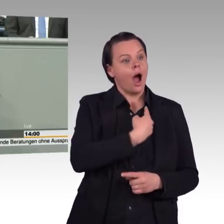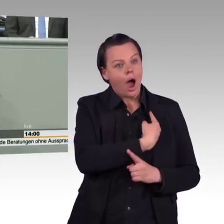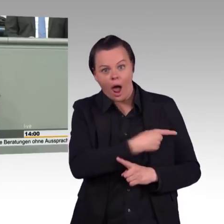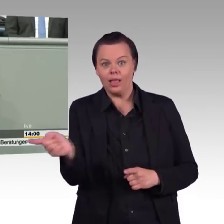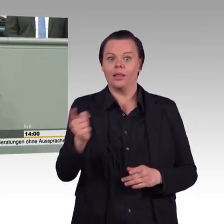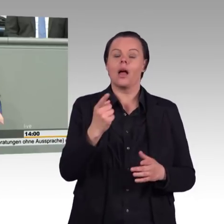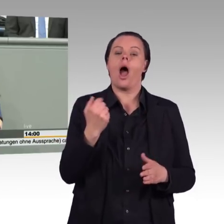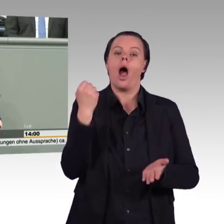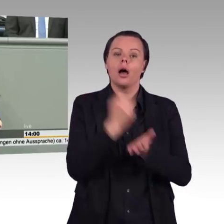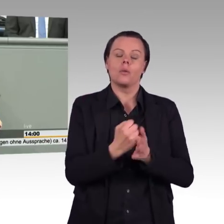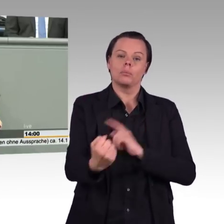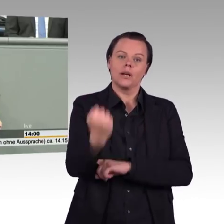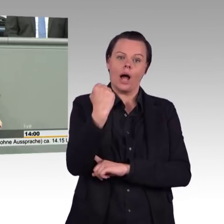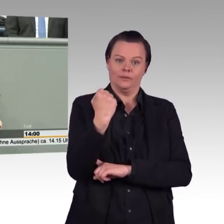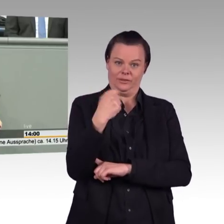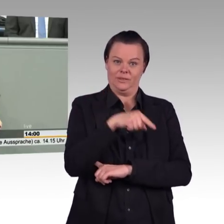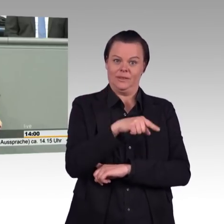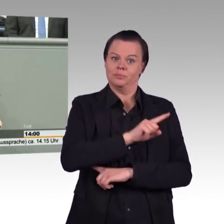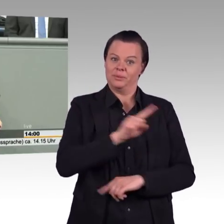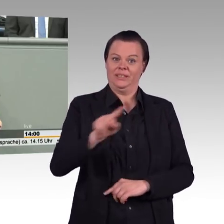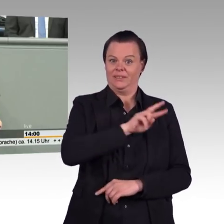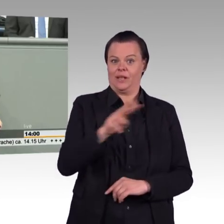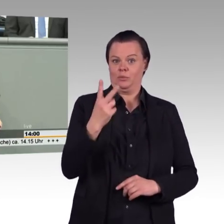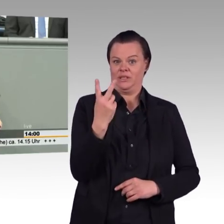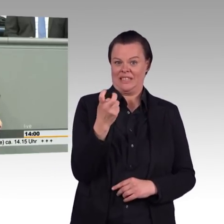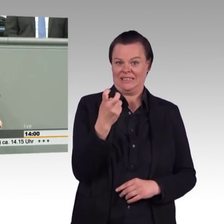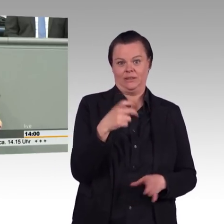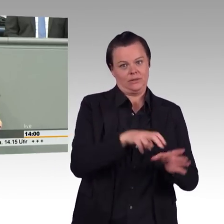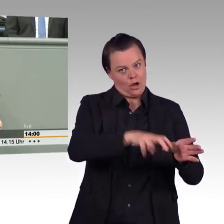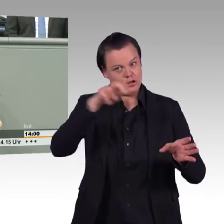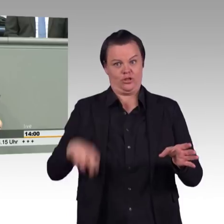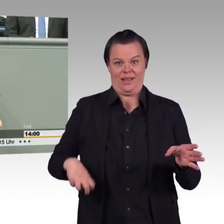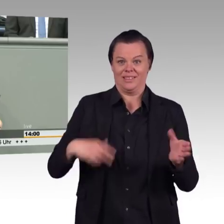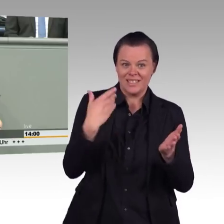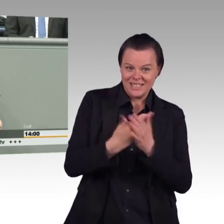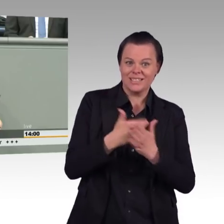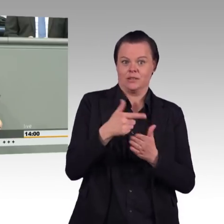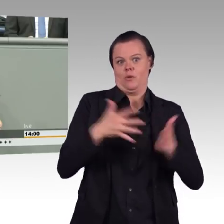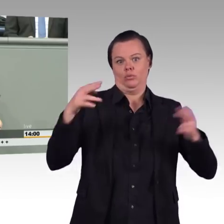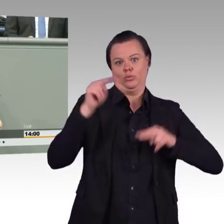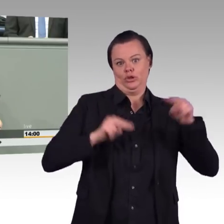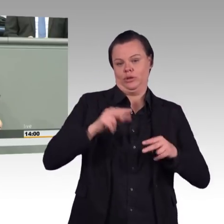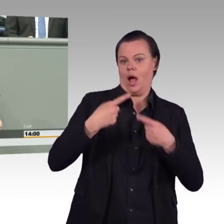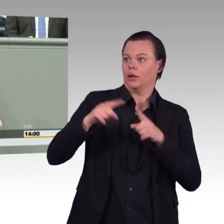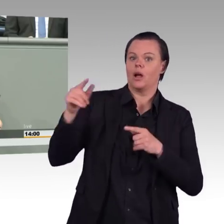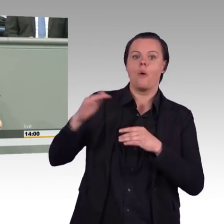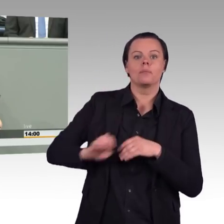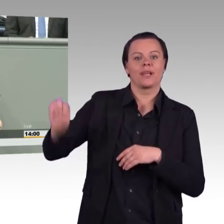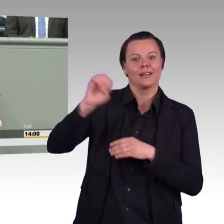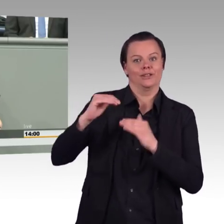dieses Kohlekonsenses, der Strukturwandelkommission, übrigens, die die SPD damals in